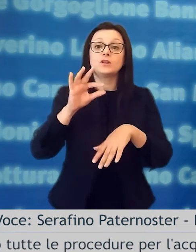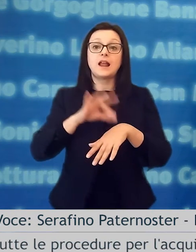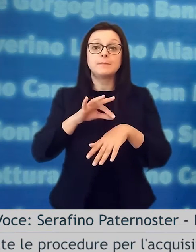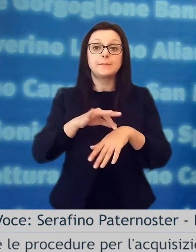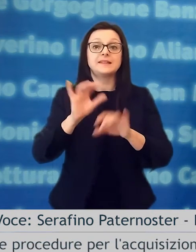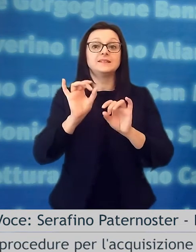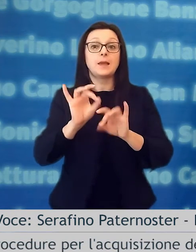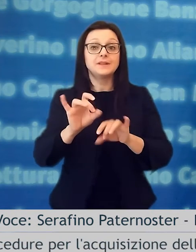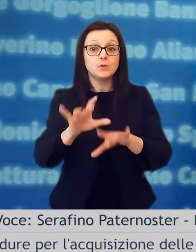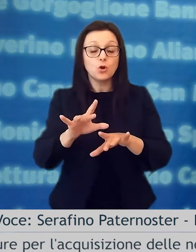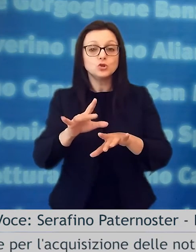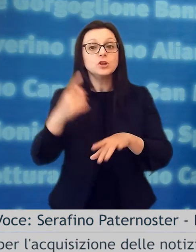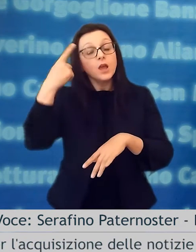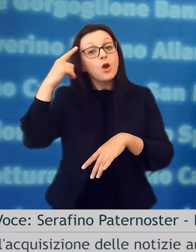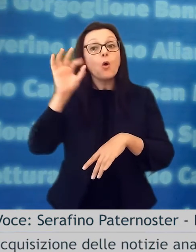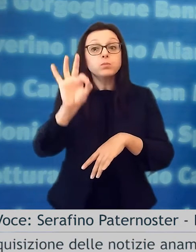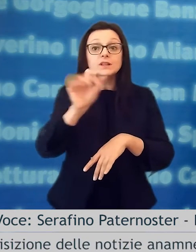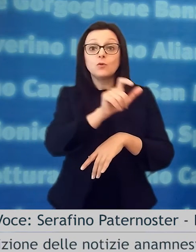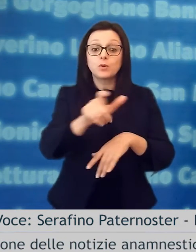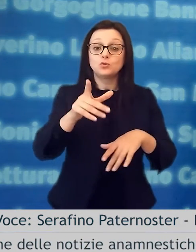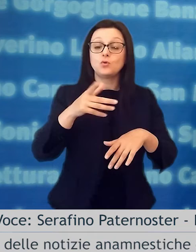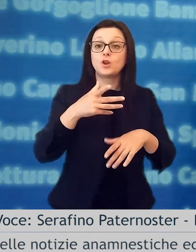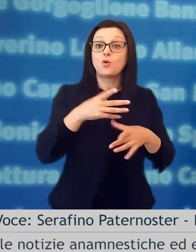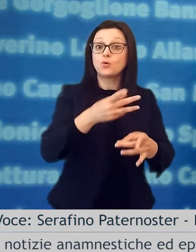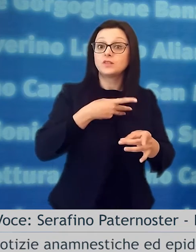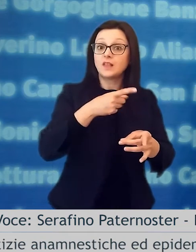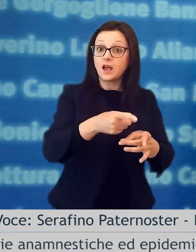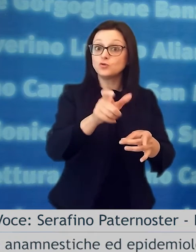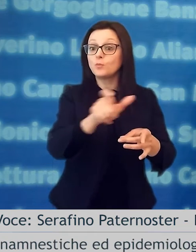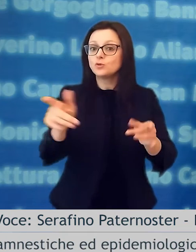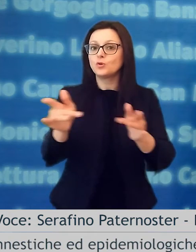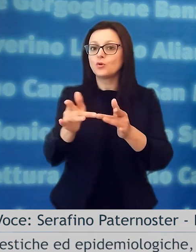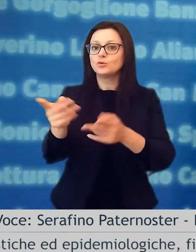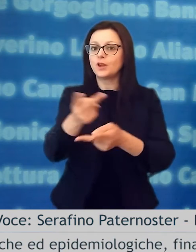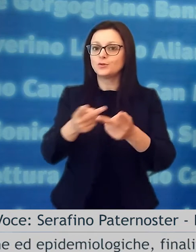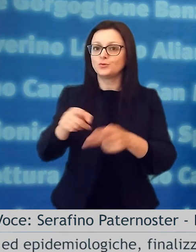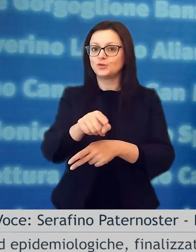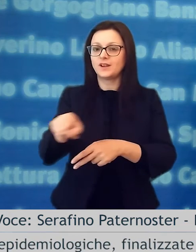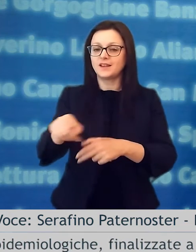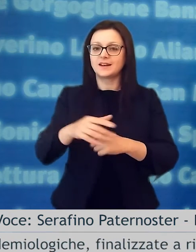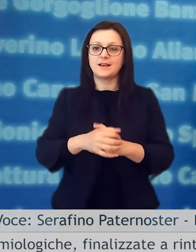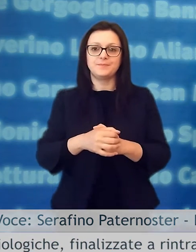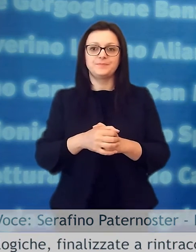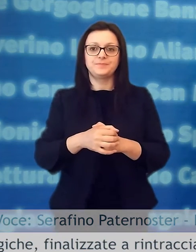anamnestiche ed epidemiologiche finalizzate a rintracciare i contatti avuti dalle persone risultate positive